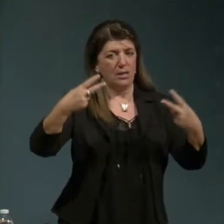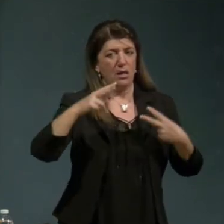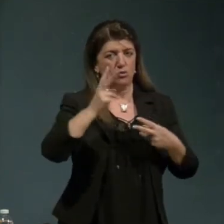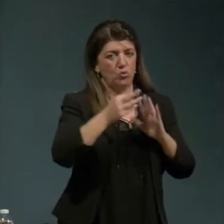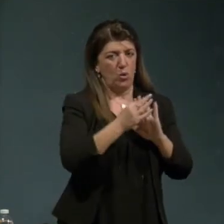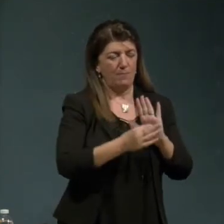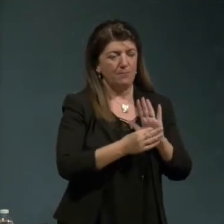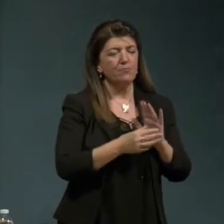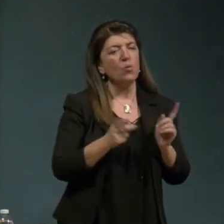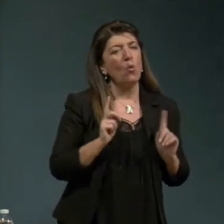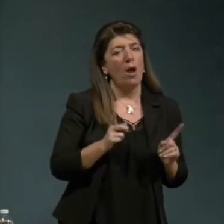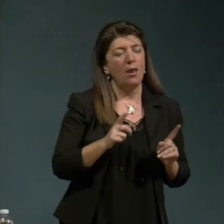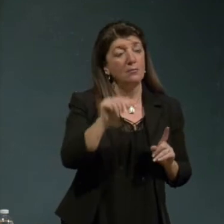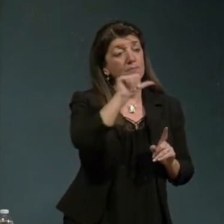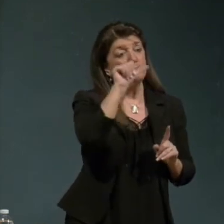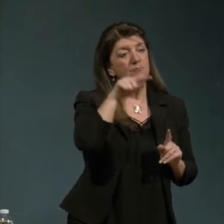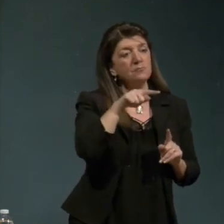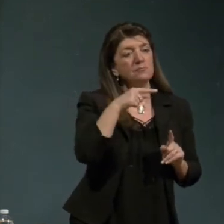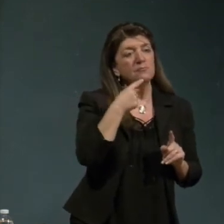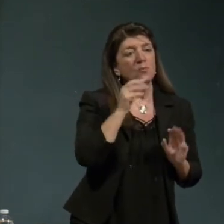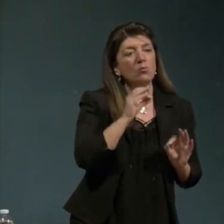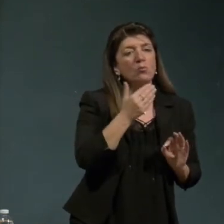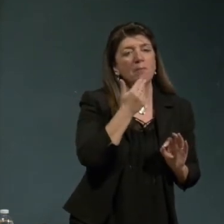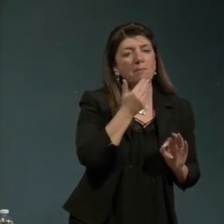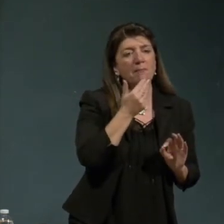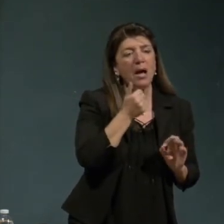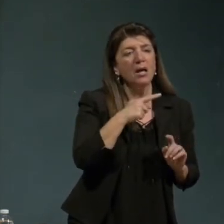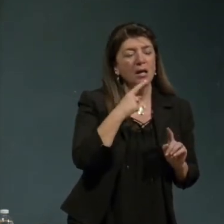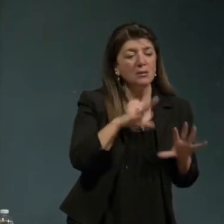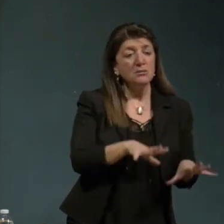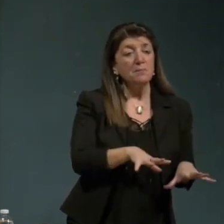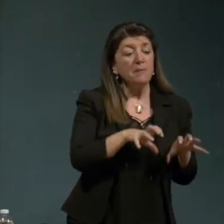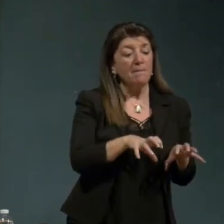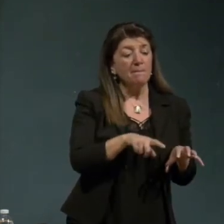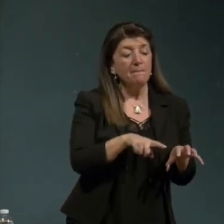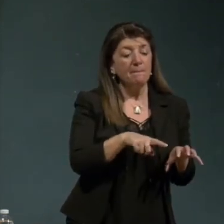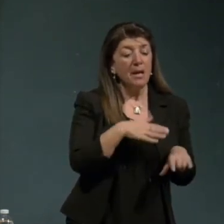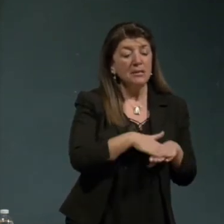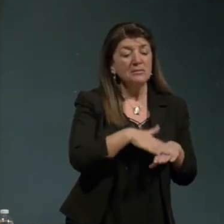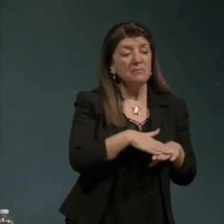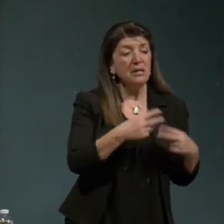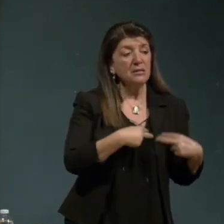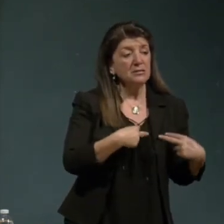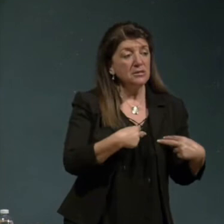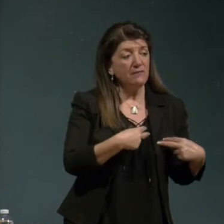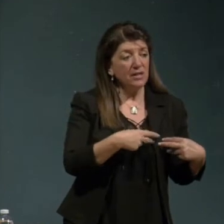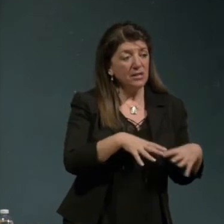la mancanza di fondamenti nell'esperienza della vita questo